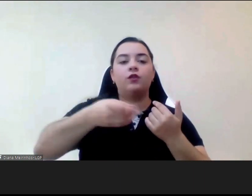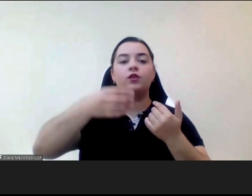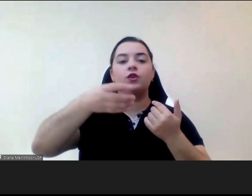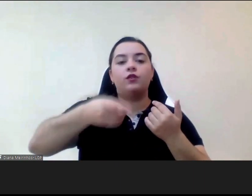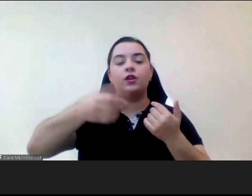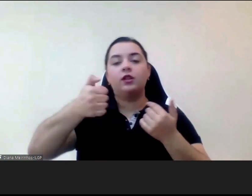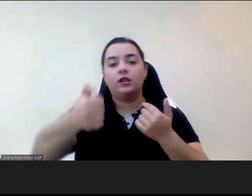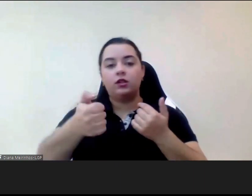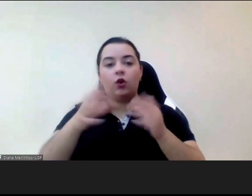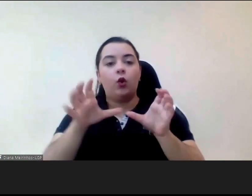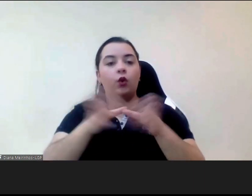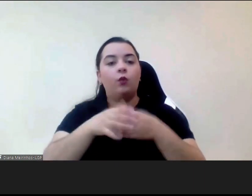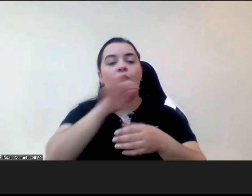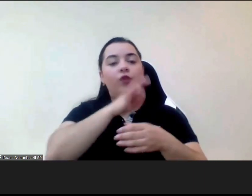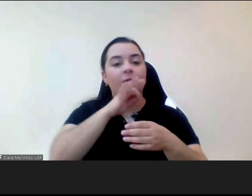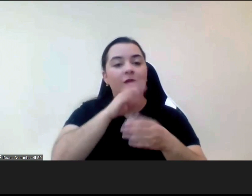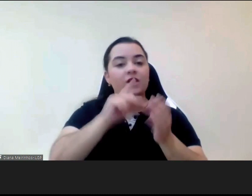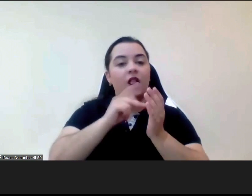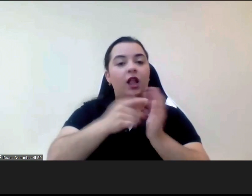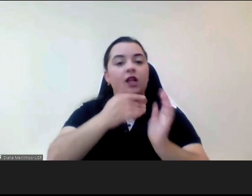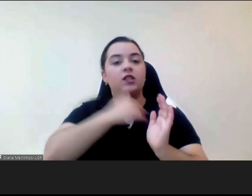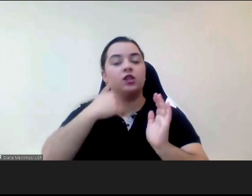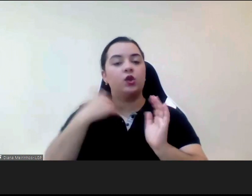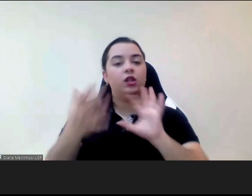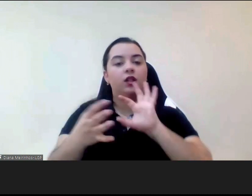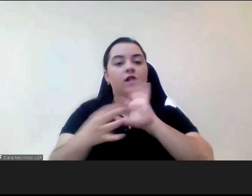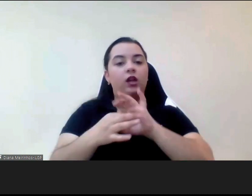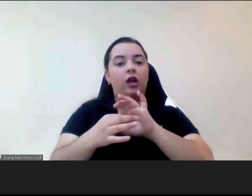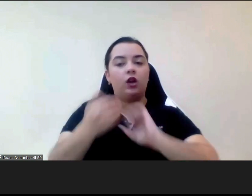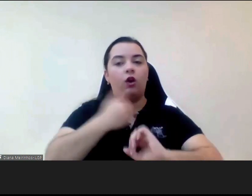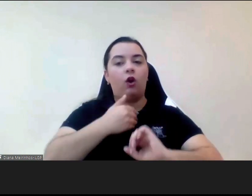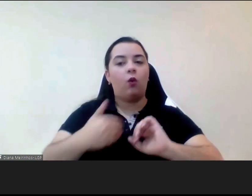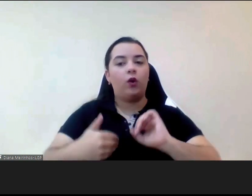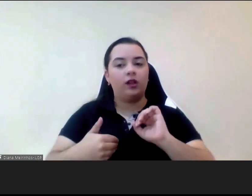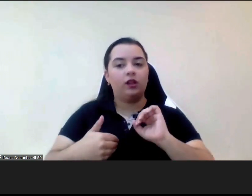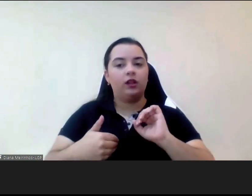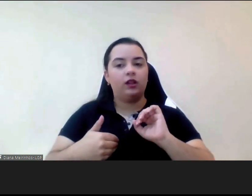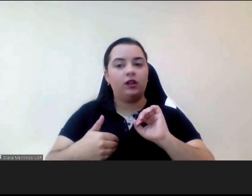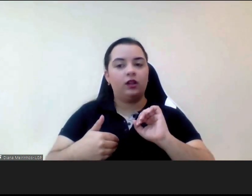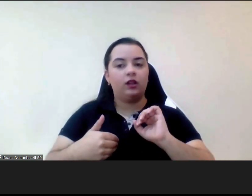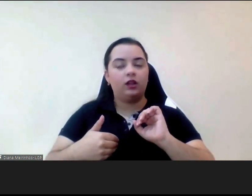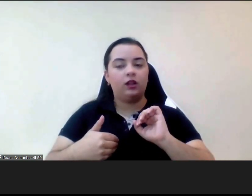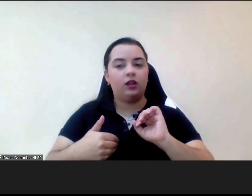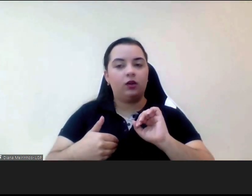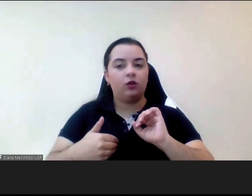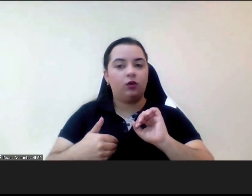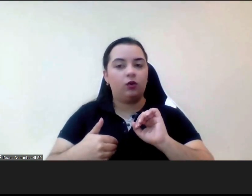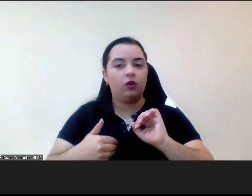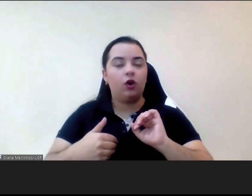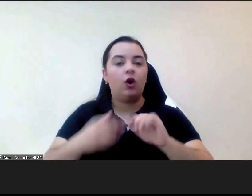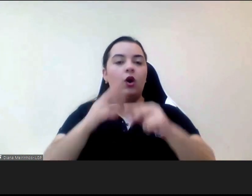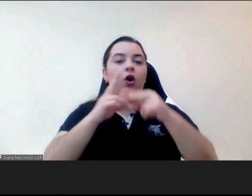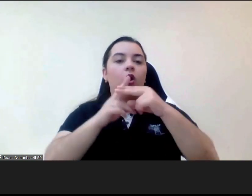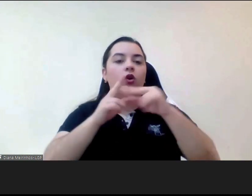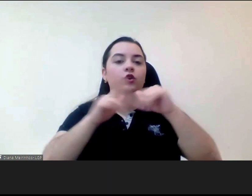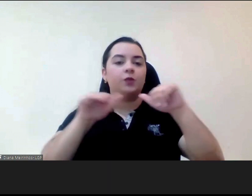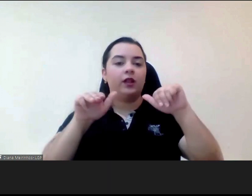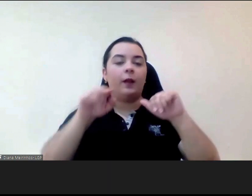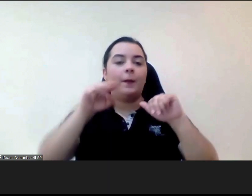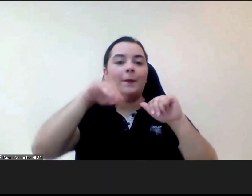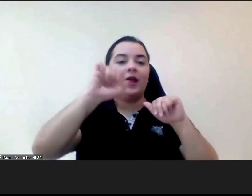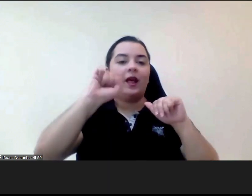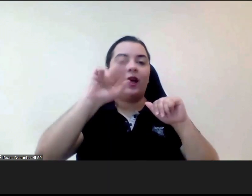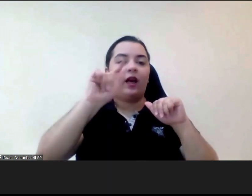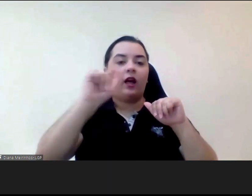de saúde ligados ao antigo e agora extinto hospital Miguel Bombarda sentiram e perceberam que existia um